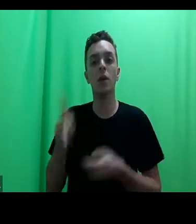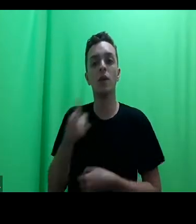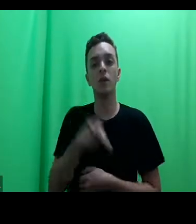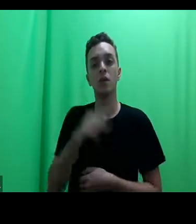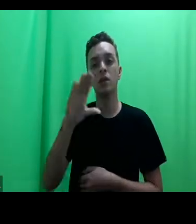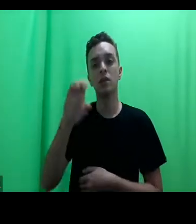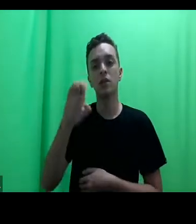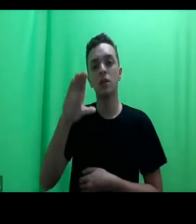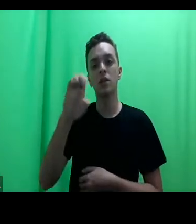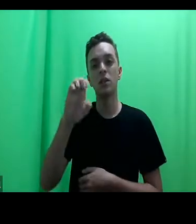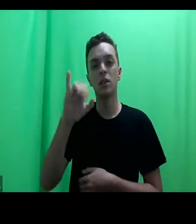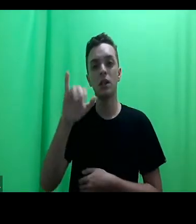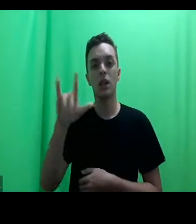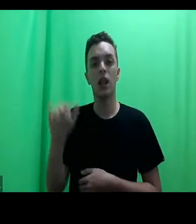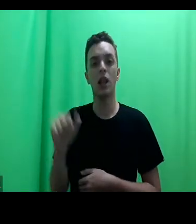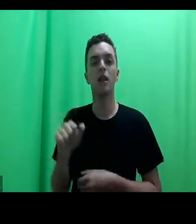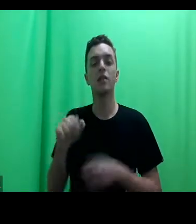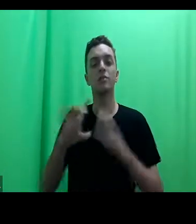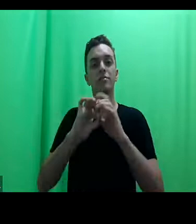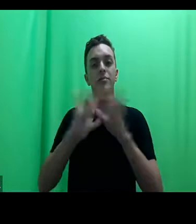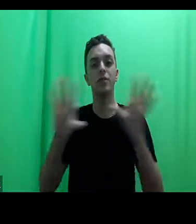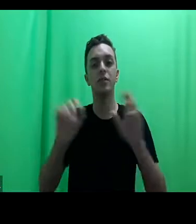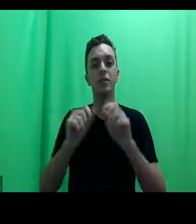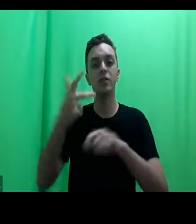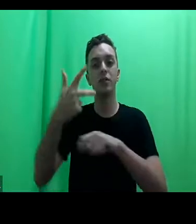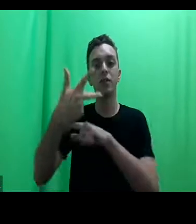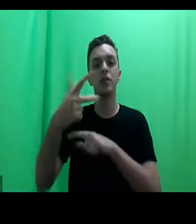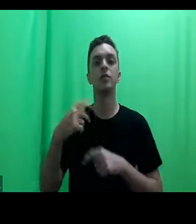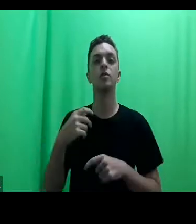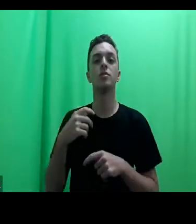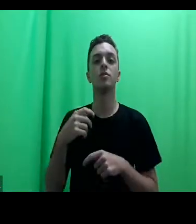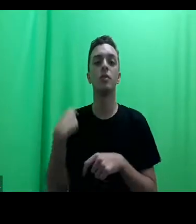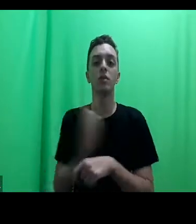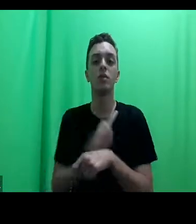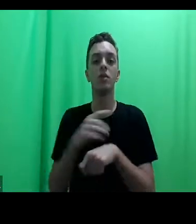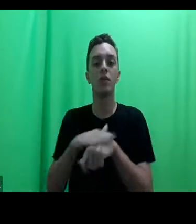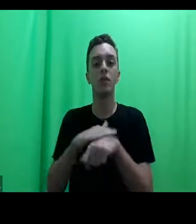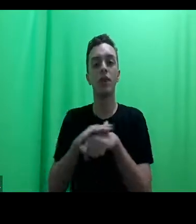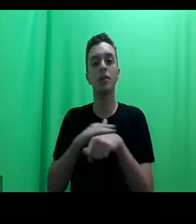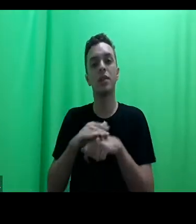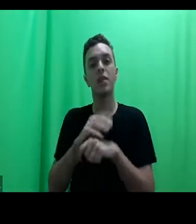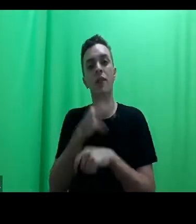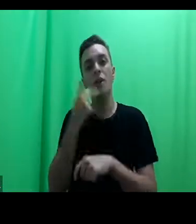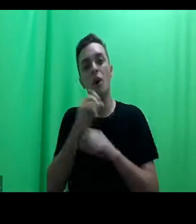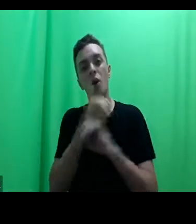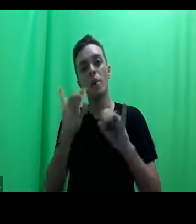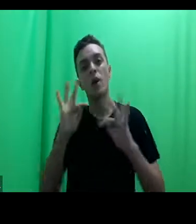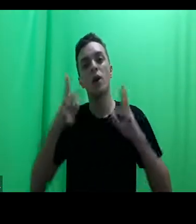abrir o vídeo e estar aqui com a gente para cumprimentar a todas e todos e quero apresentá-la.